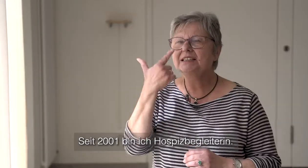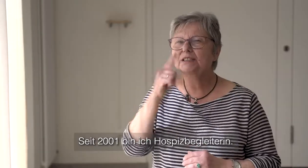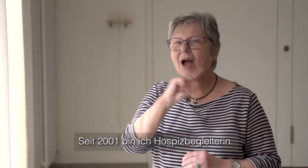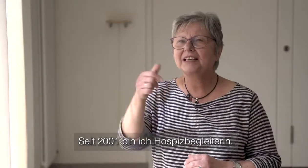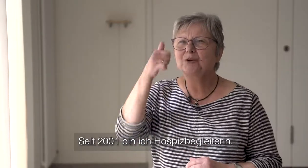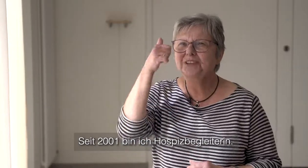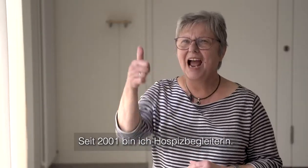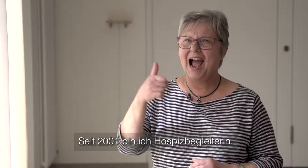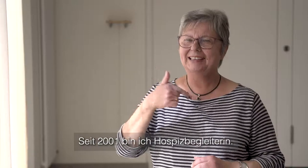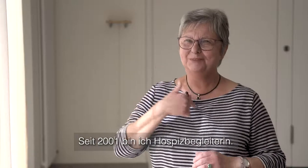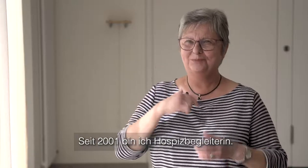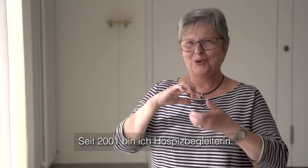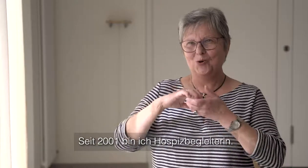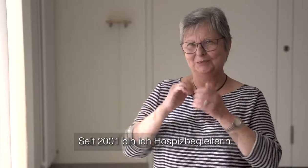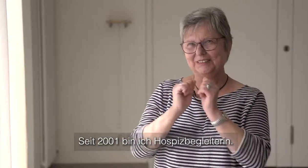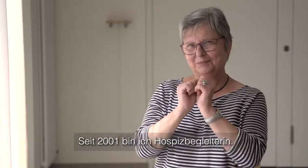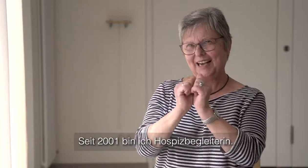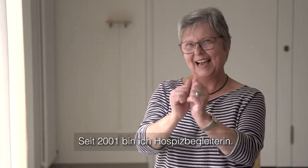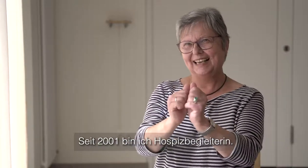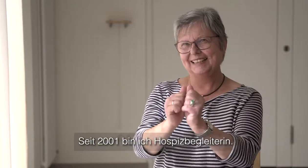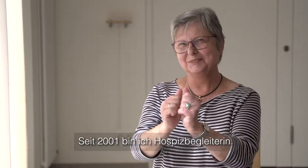Seit 2001 bin ich Hospizbegleiterin.